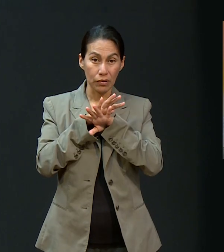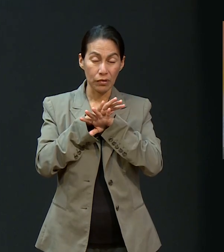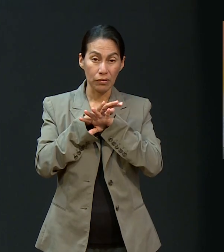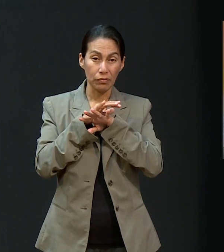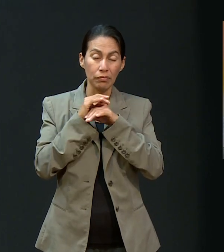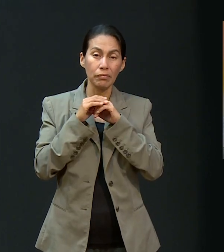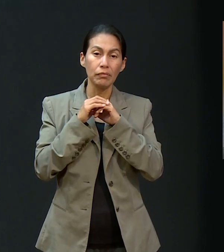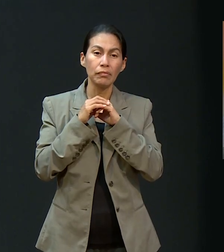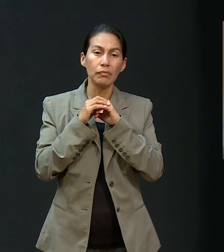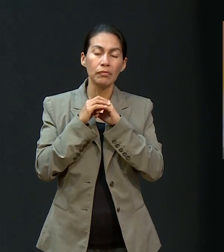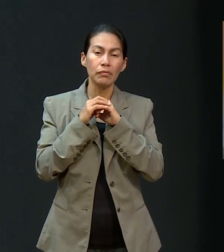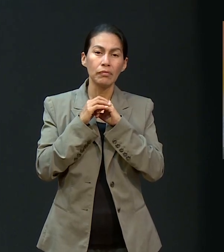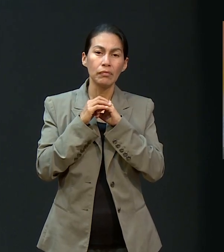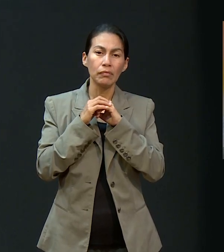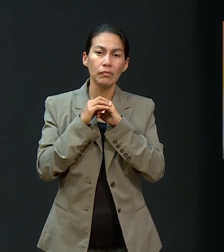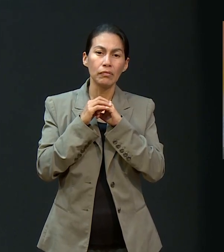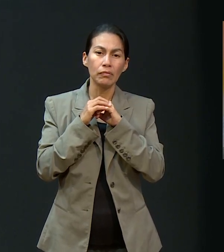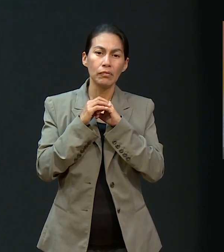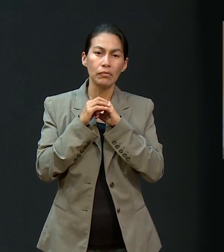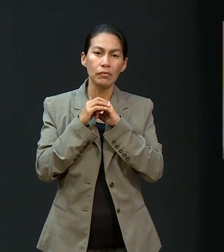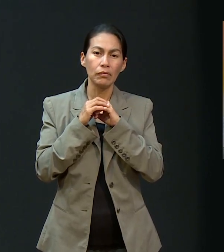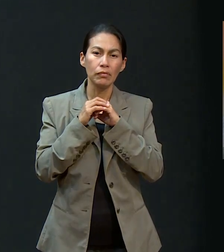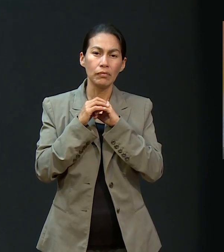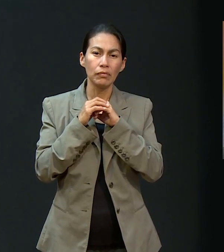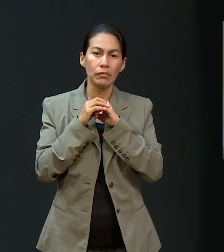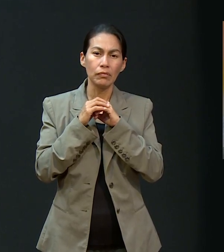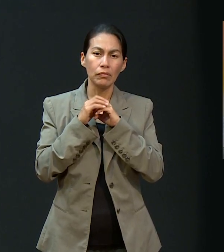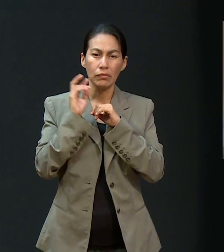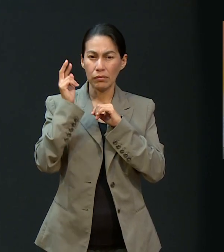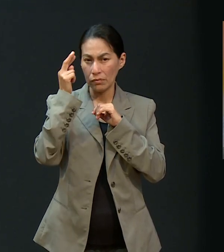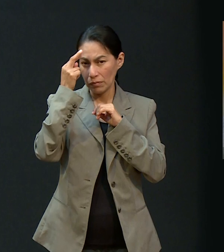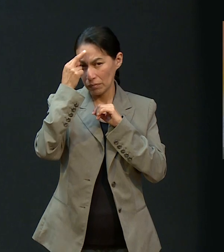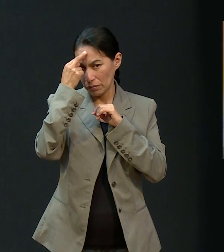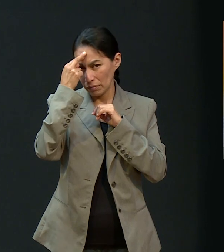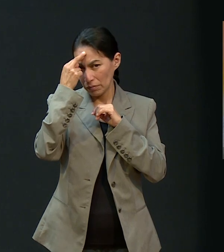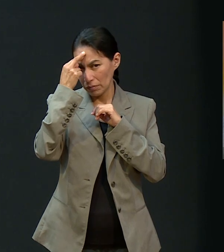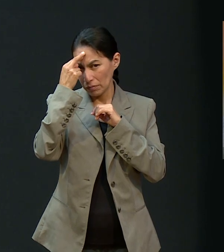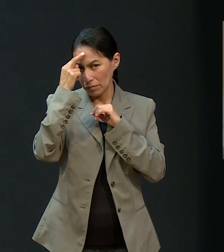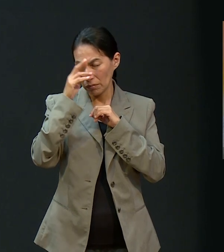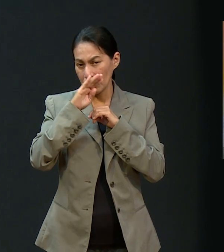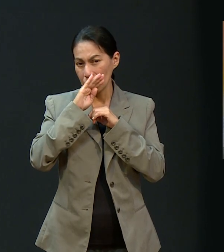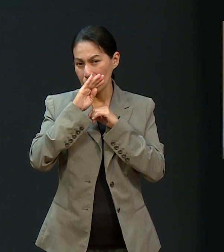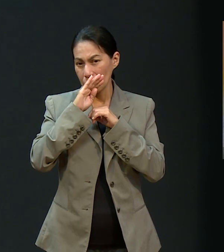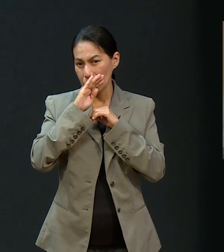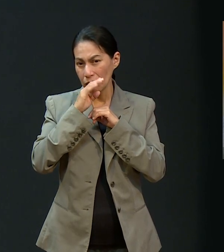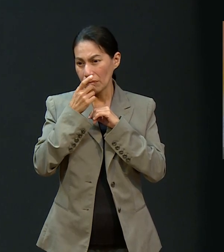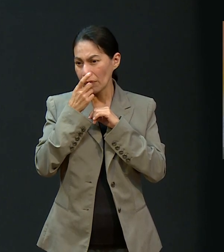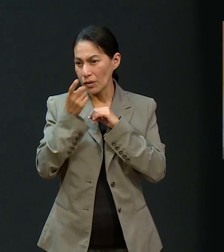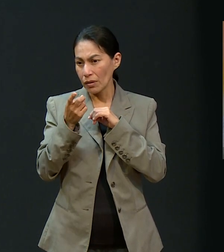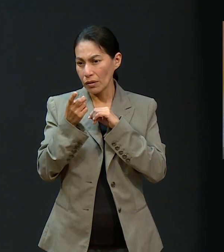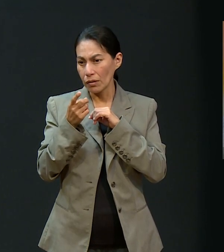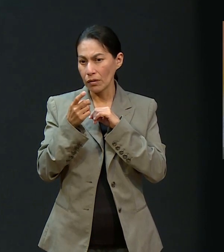iba a sustituir parte. Y recuerdo que mi mamá, pues, dijo,